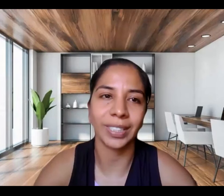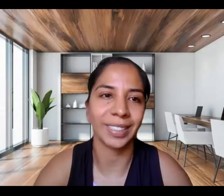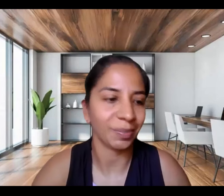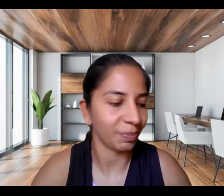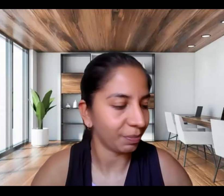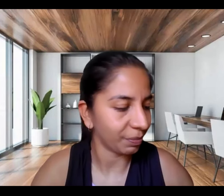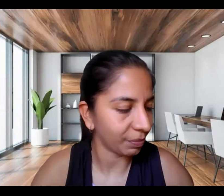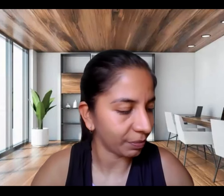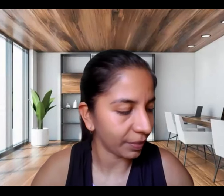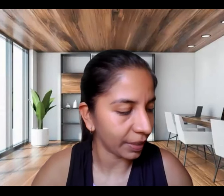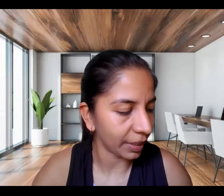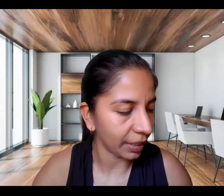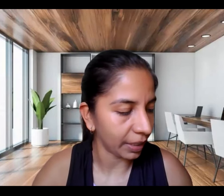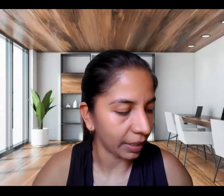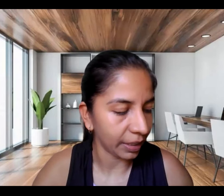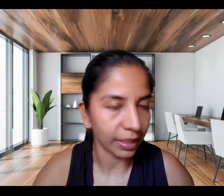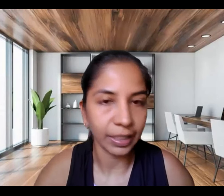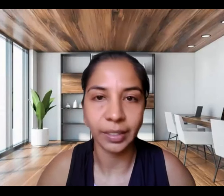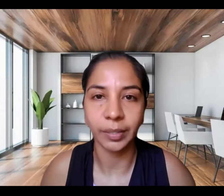reflexiones.